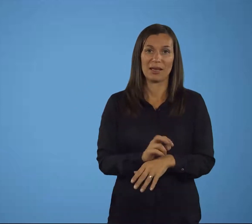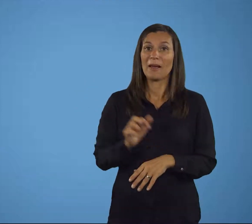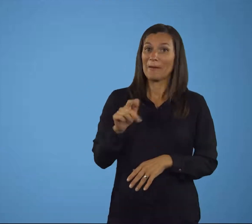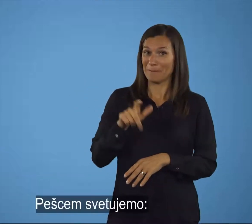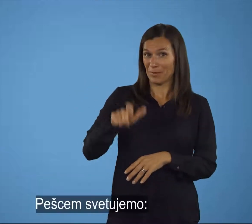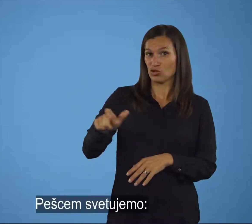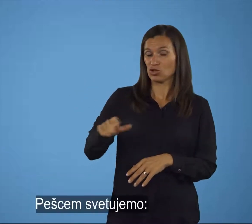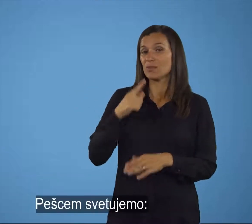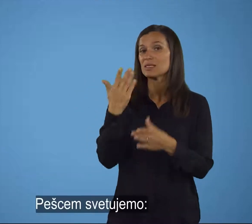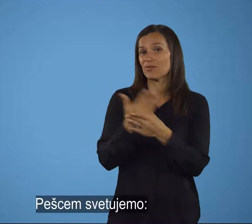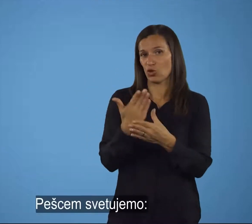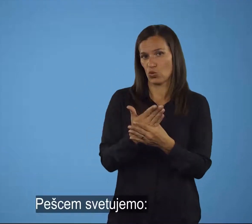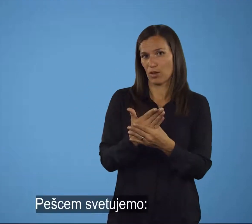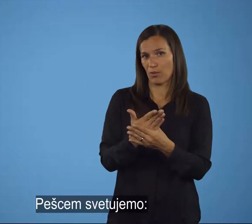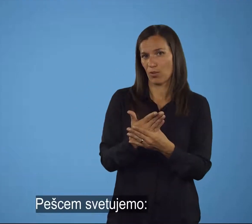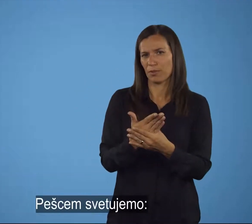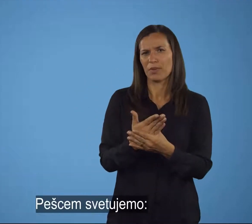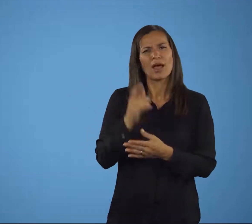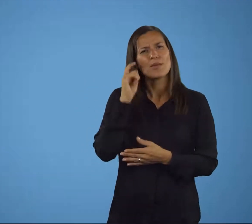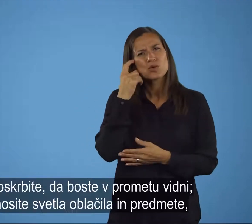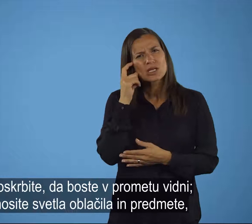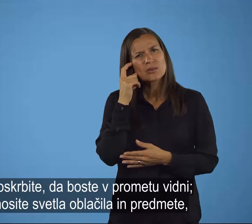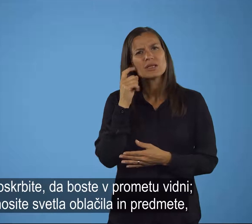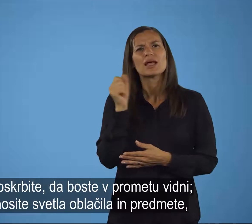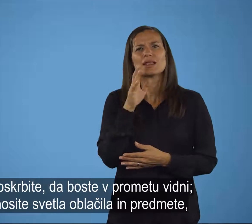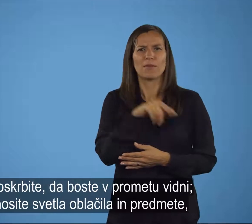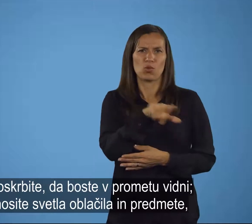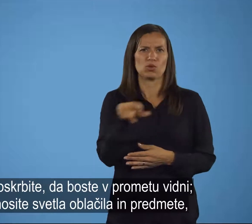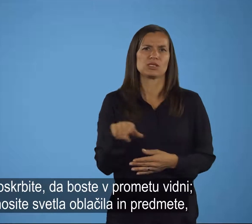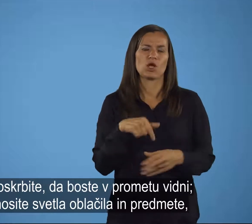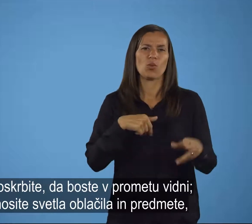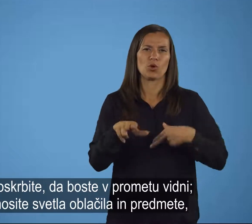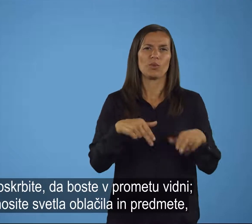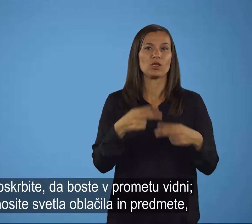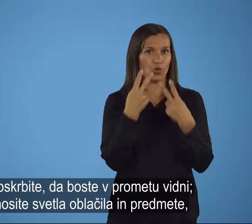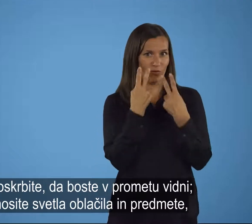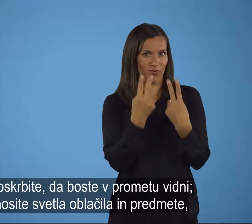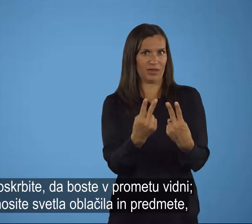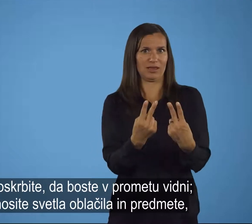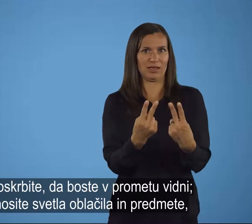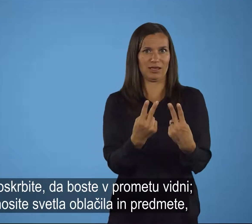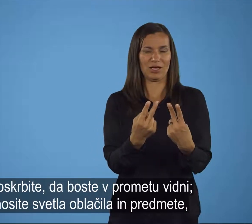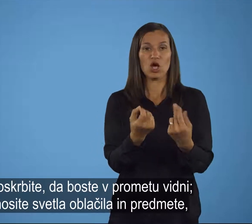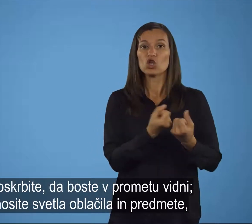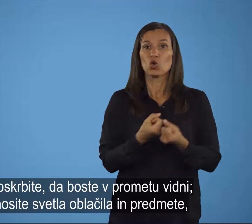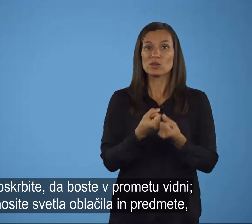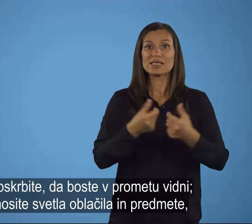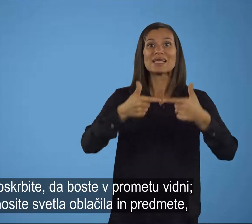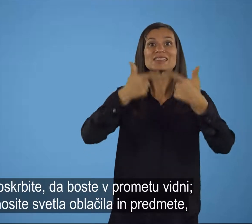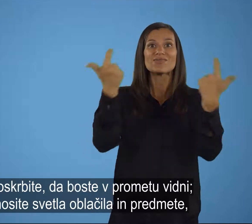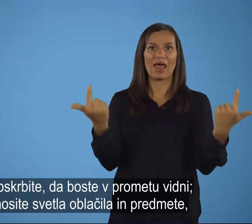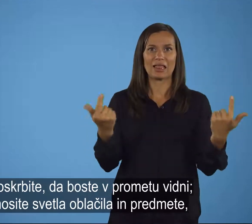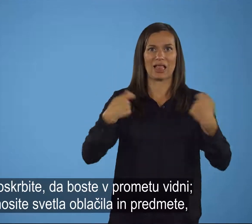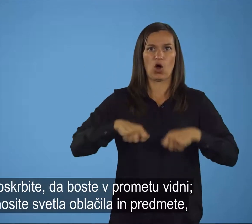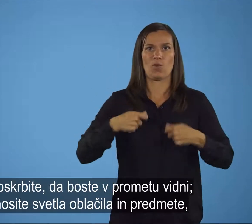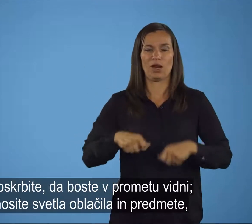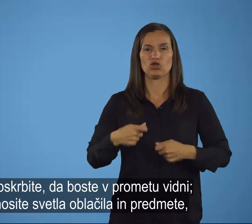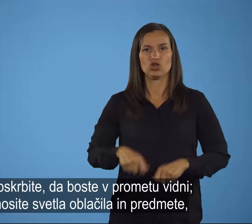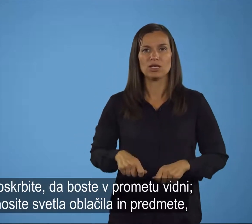Pešcem svetujemo. Poskrbite, boste v prometu vidni. Nosite svetla oblačila in predmete, ki